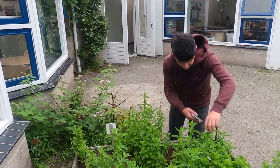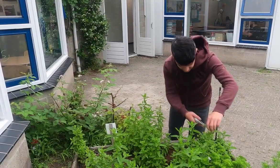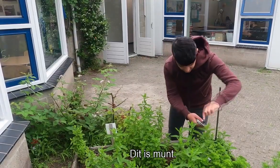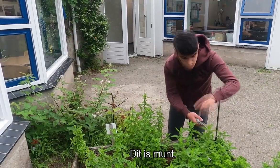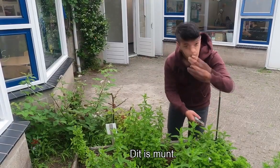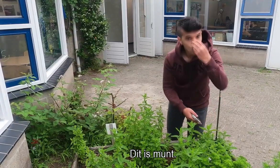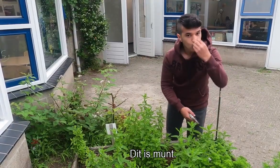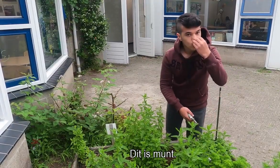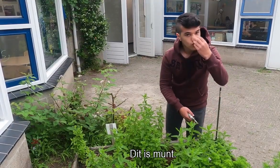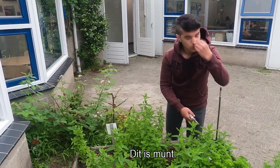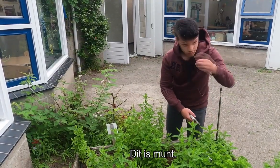Dit is munt.